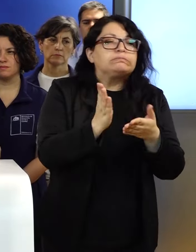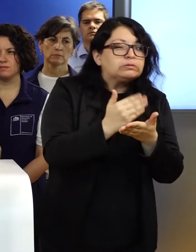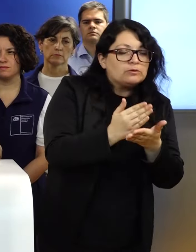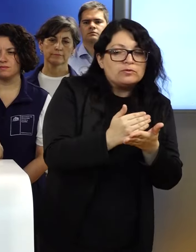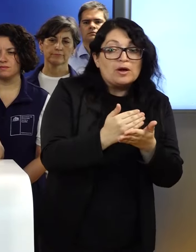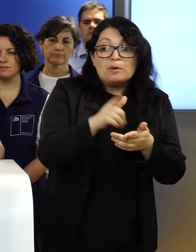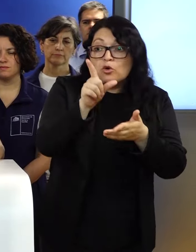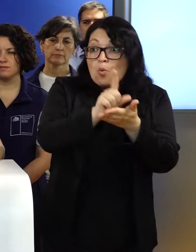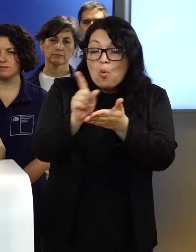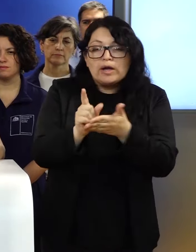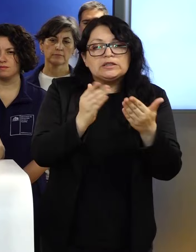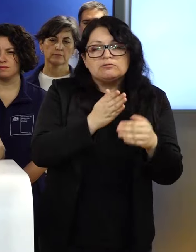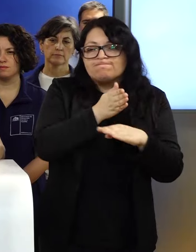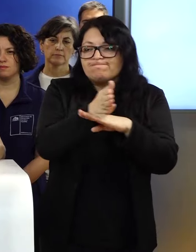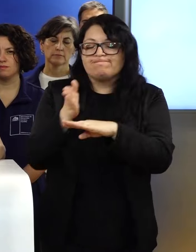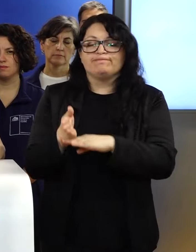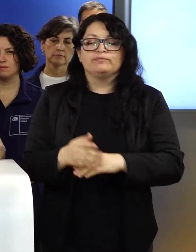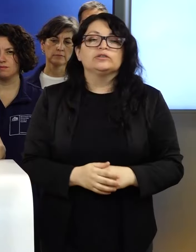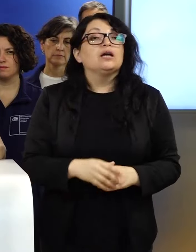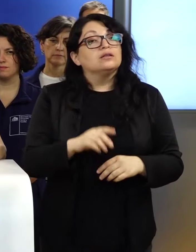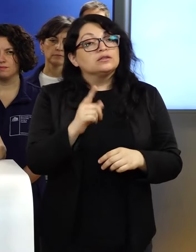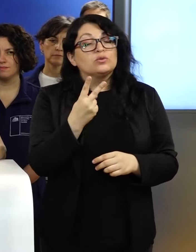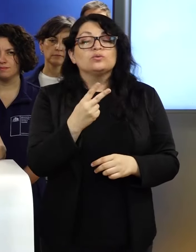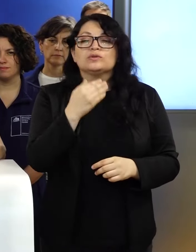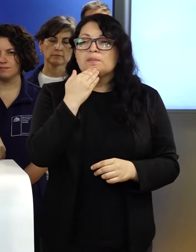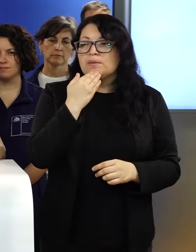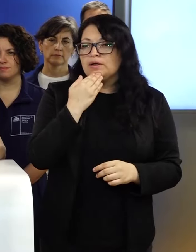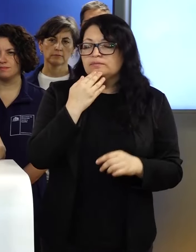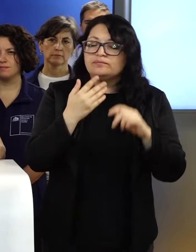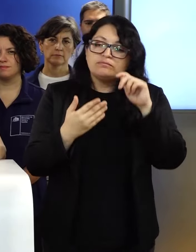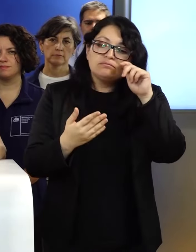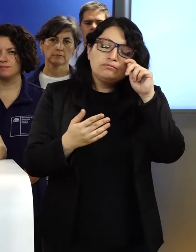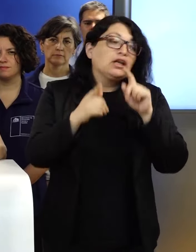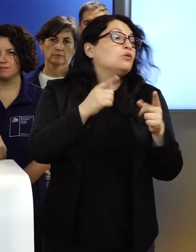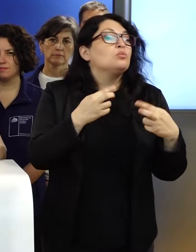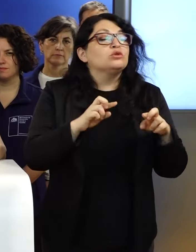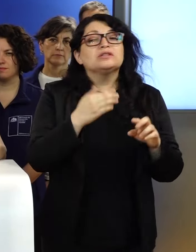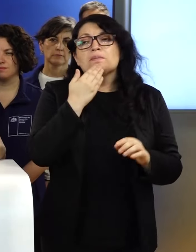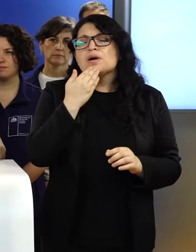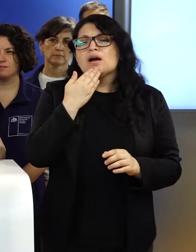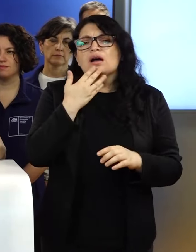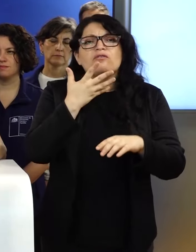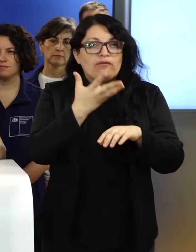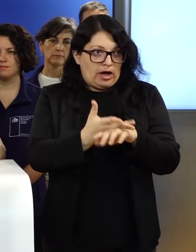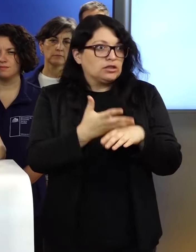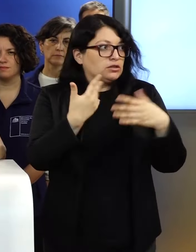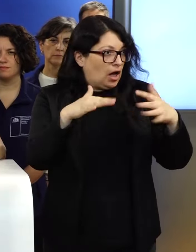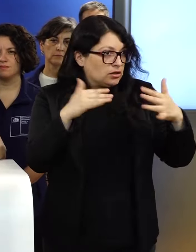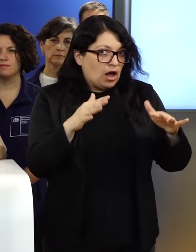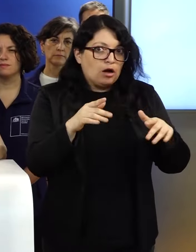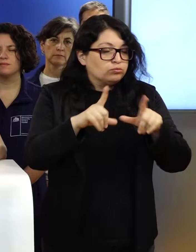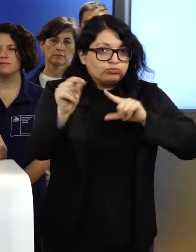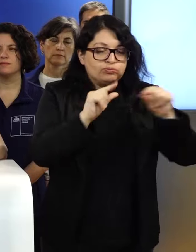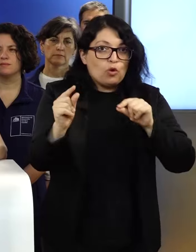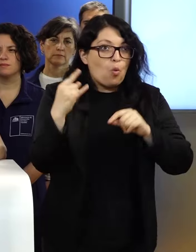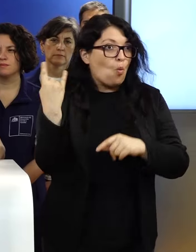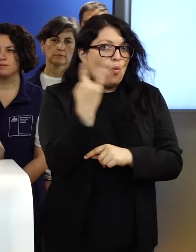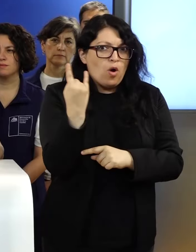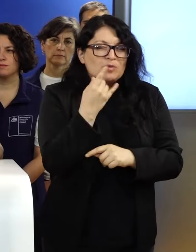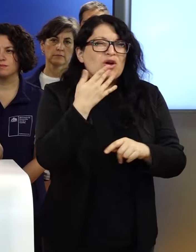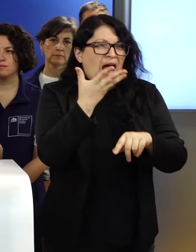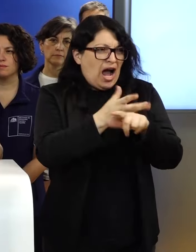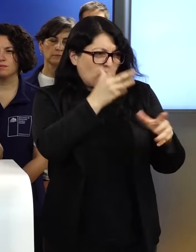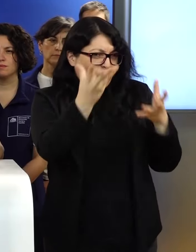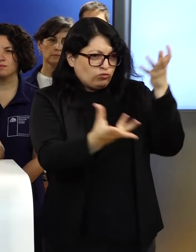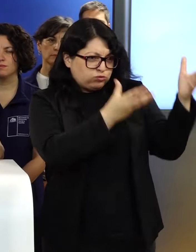donde sea necesario. En segundo lugar, en algunas oportunidades vamos a tener ya evacuaciones de emergencia con invenencia del fuego,